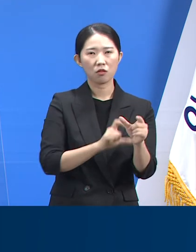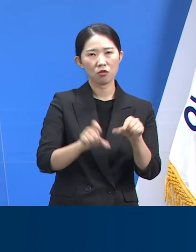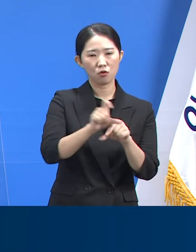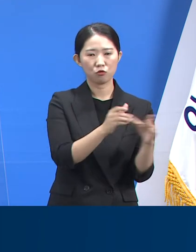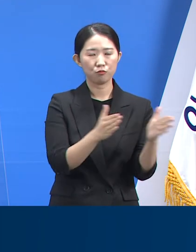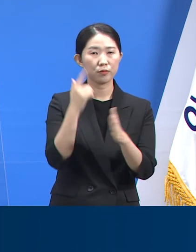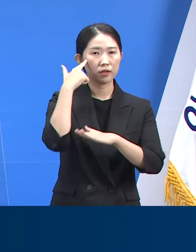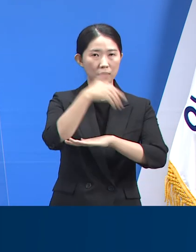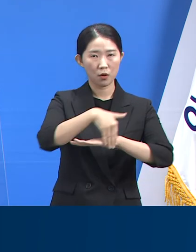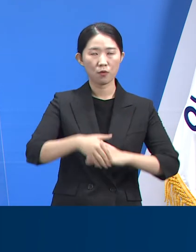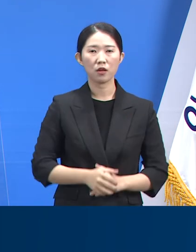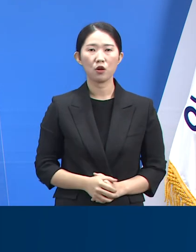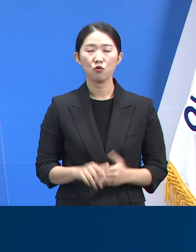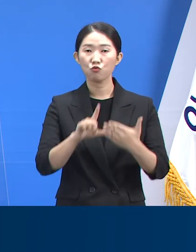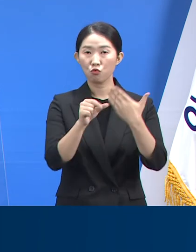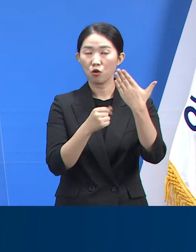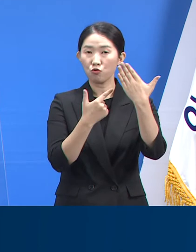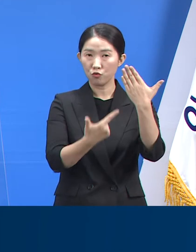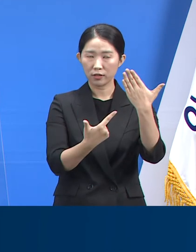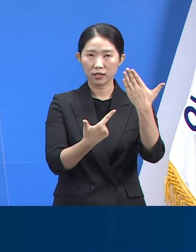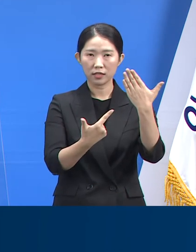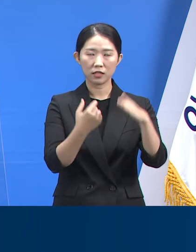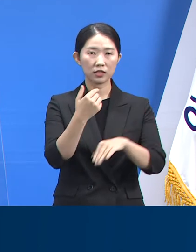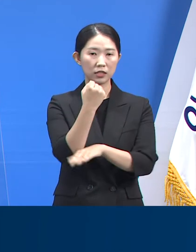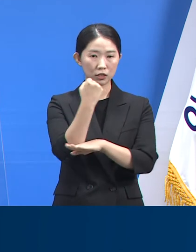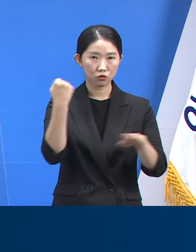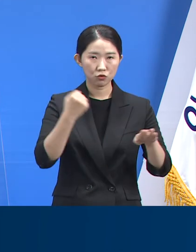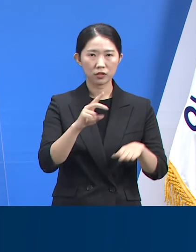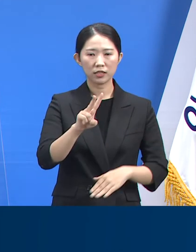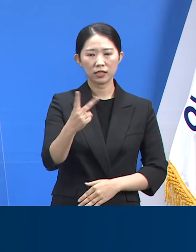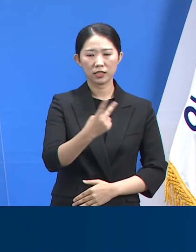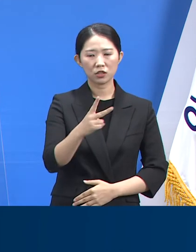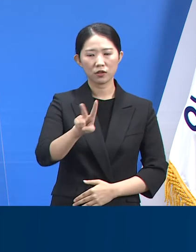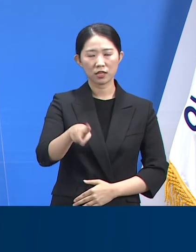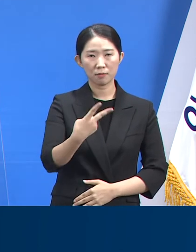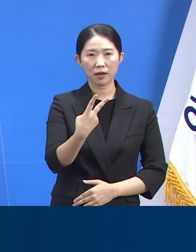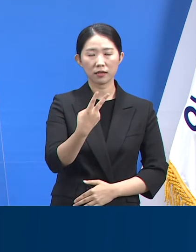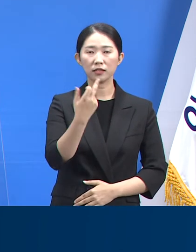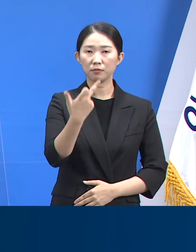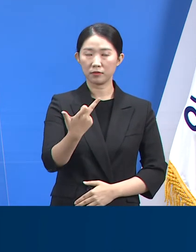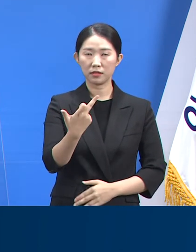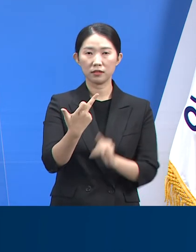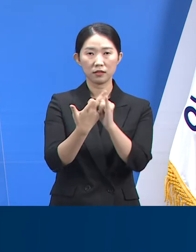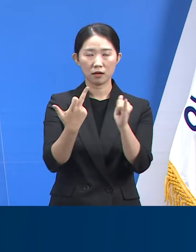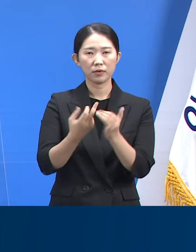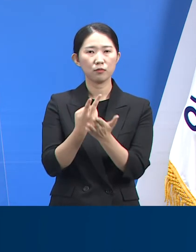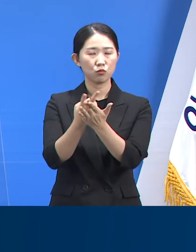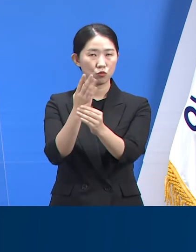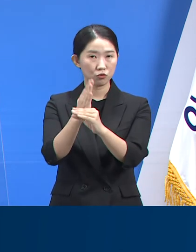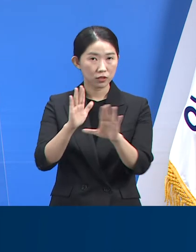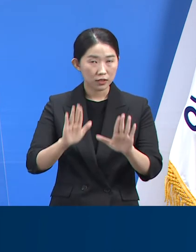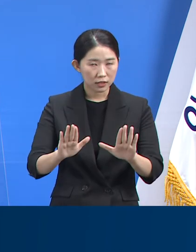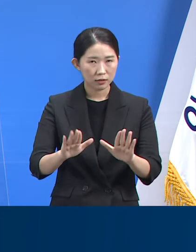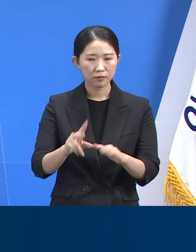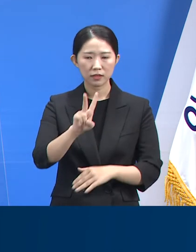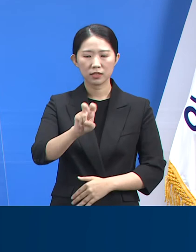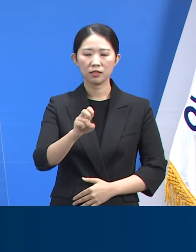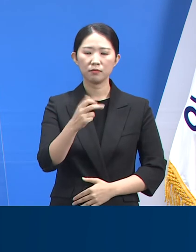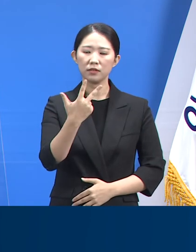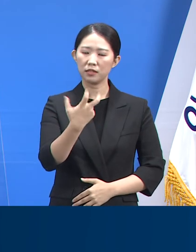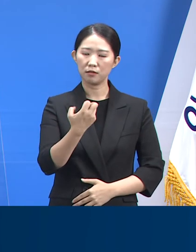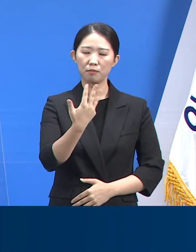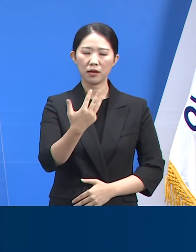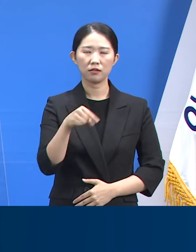생활치료센터에는 9월 6일 18시 기준 2,217명이 입소해 있으며 현재 가동률은 78.4%입니다.